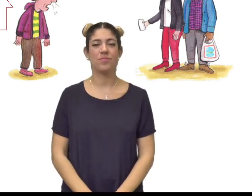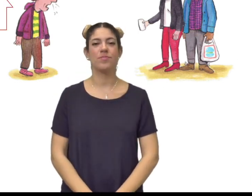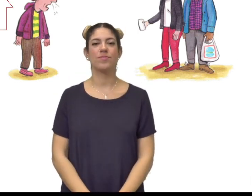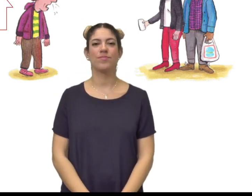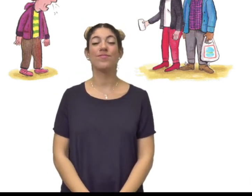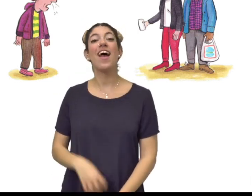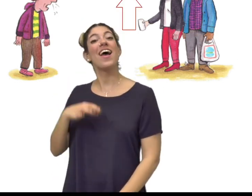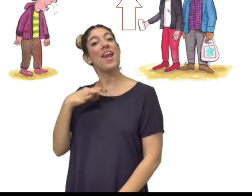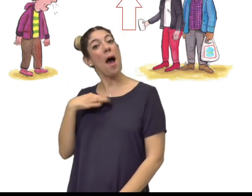להבריאות.